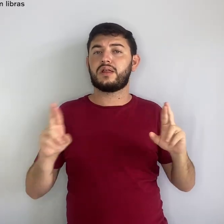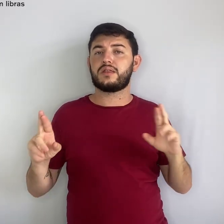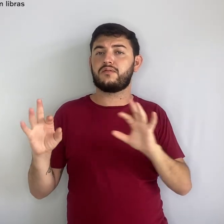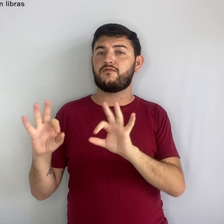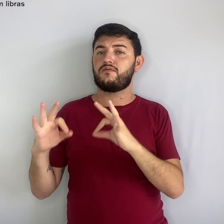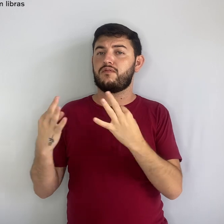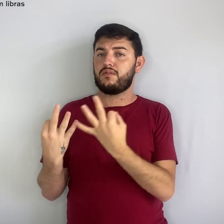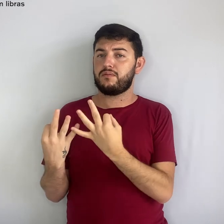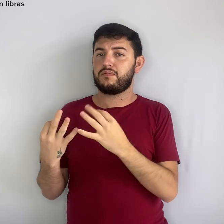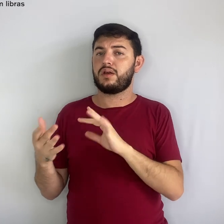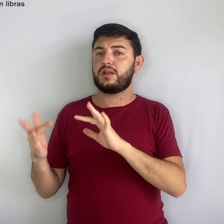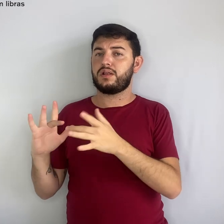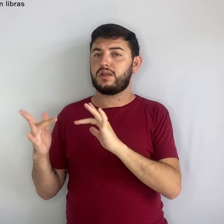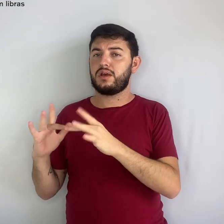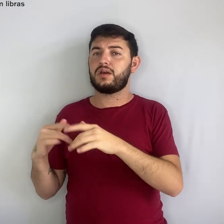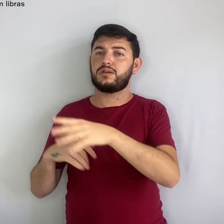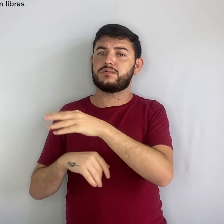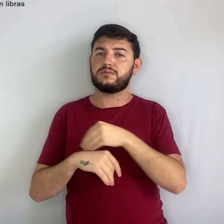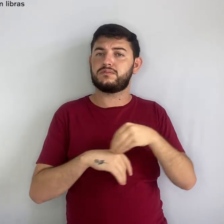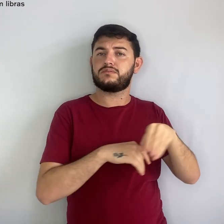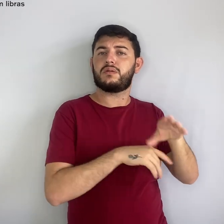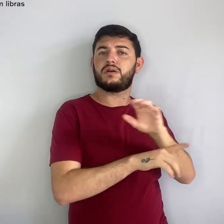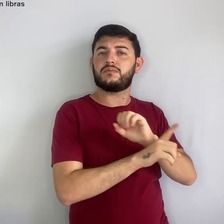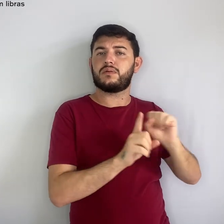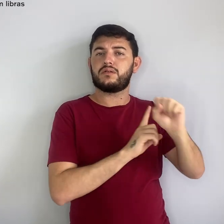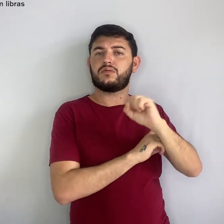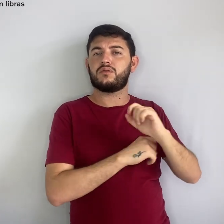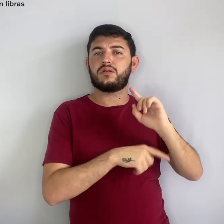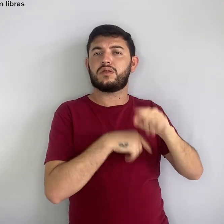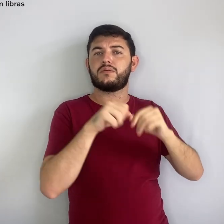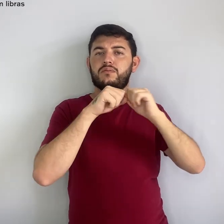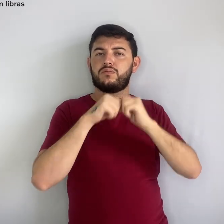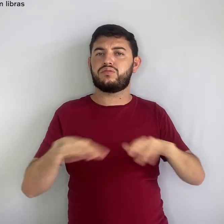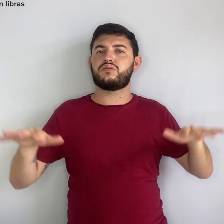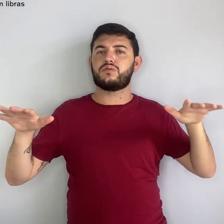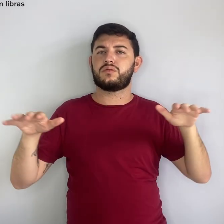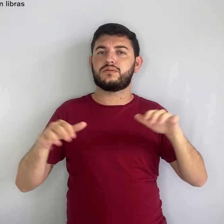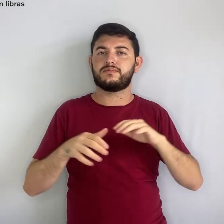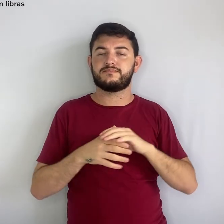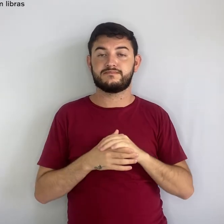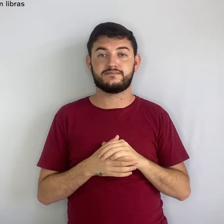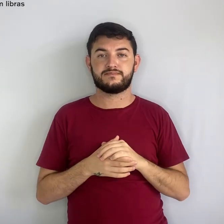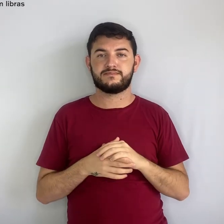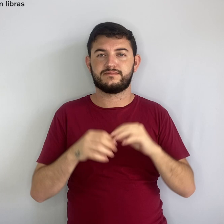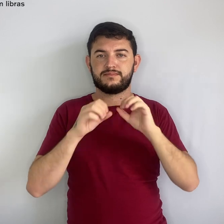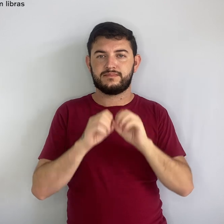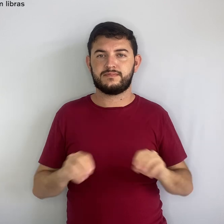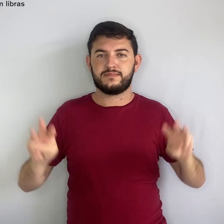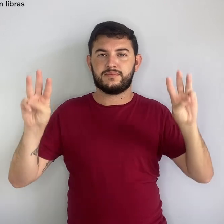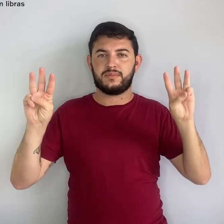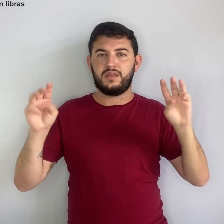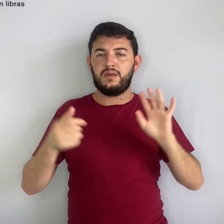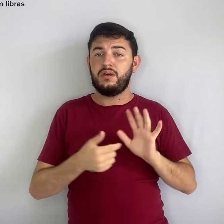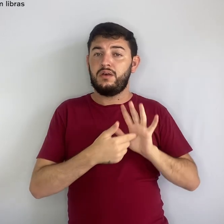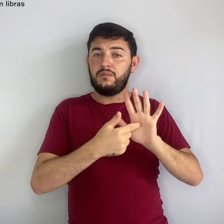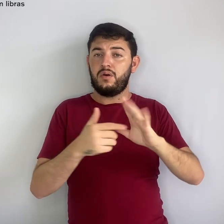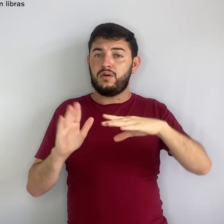segue para a sociedade e daí para o mundo. A ONU também traz a Agenda 2030,